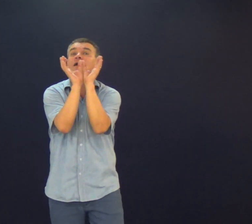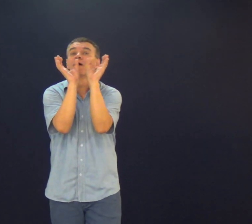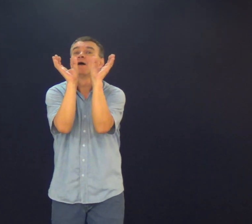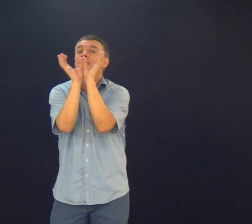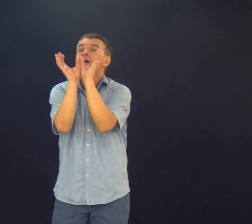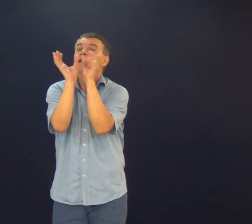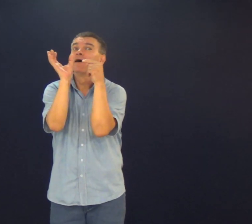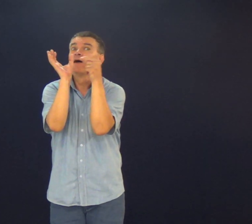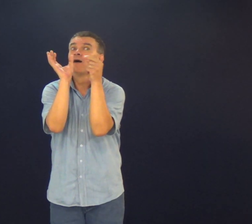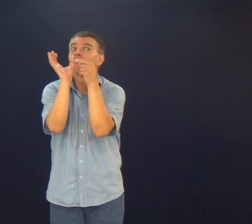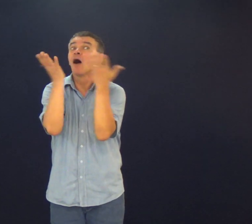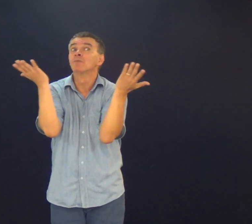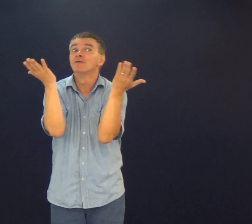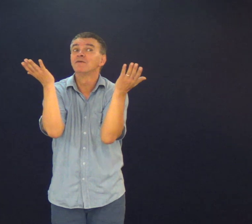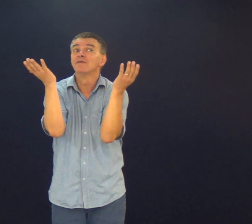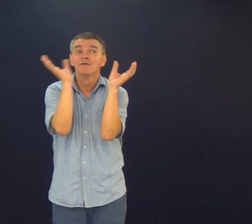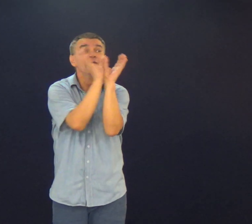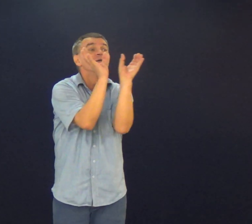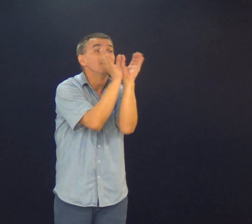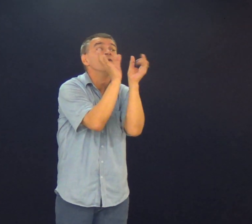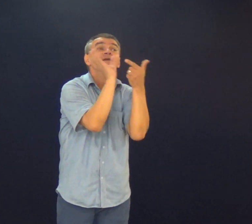Porque a ceia Sabe a ceia?